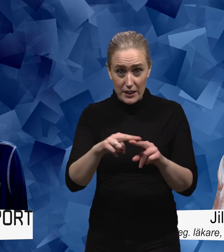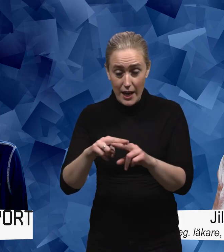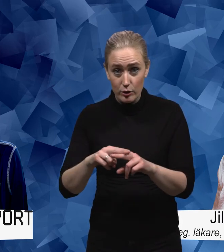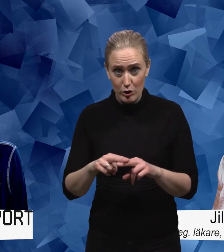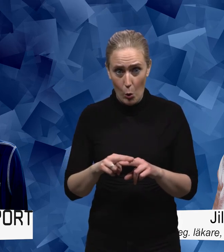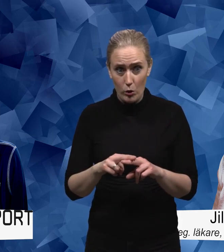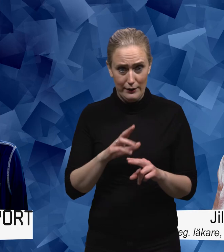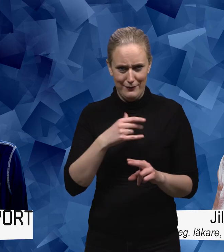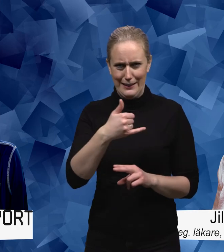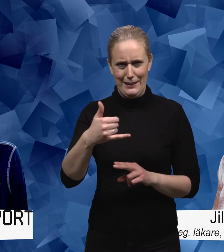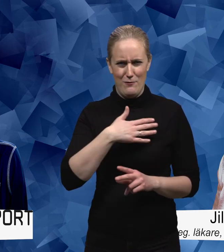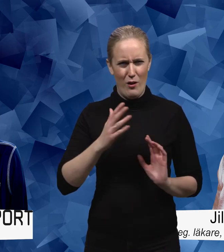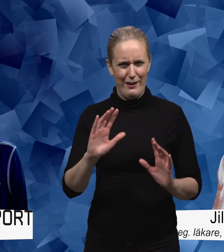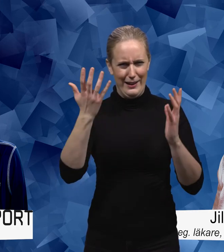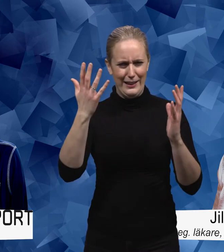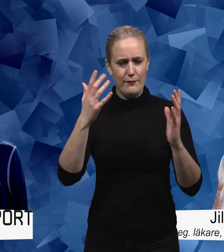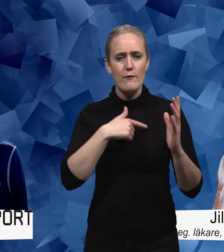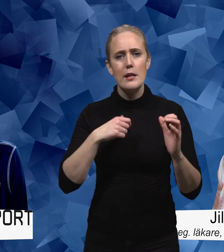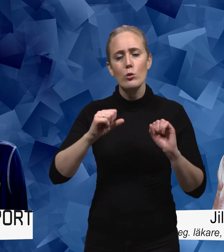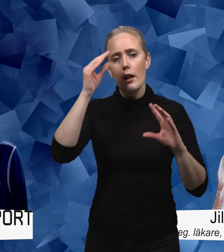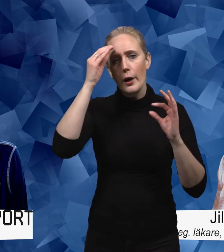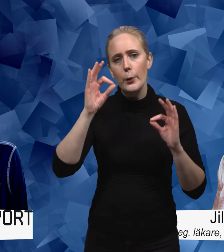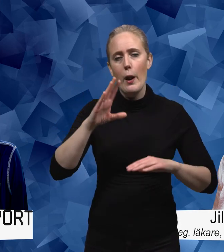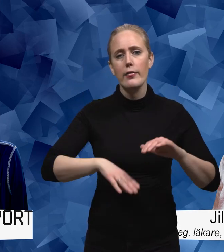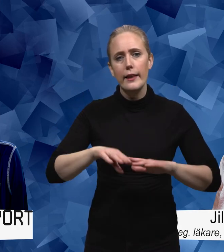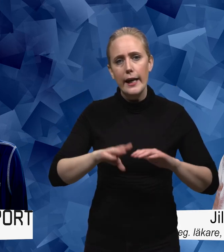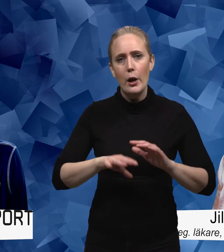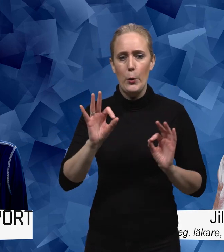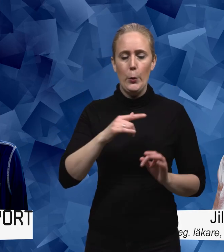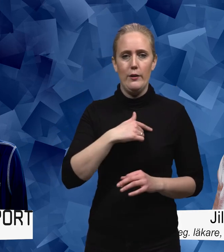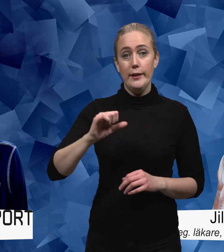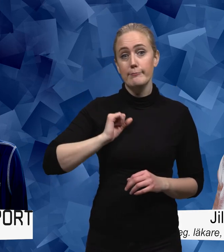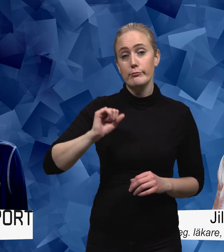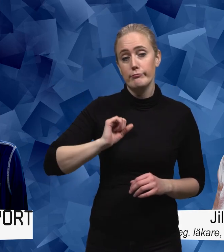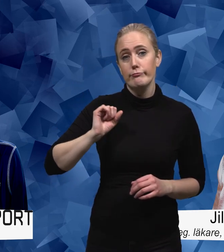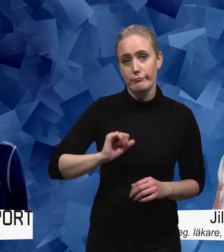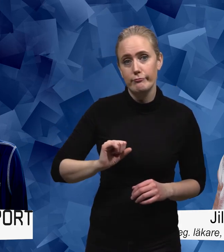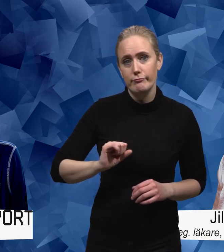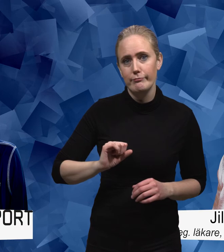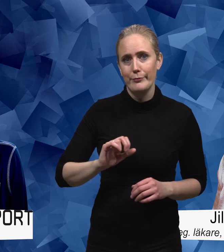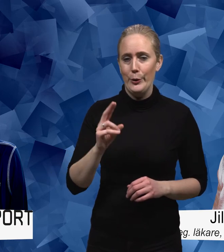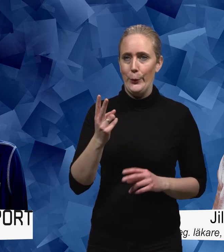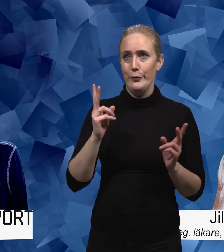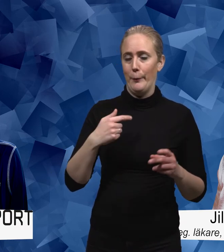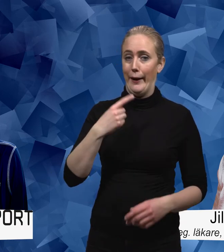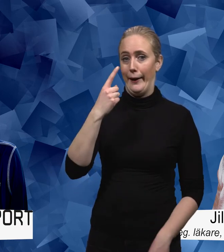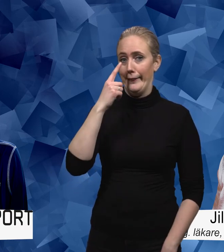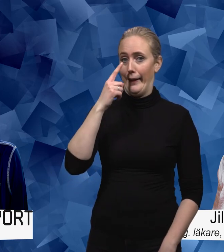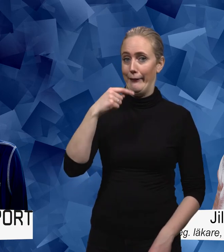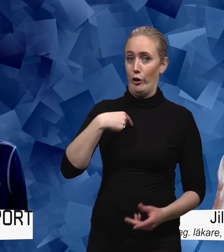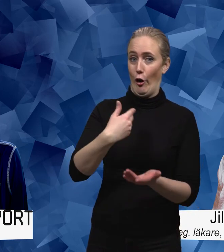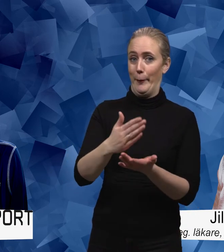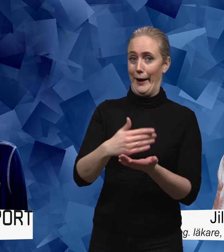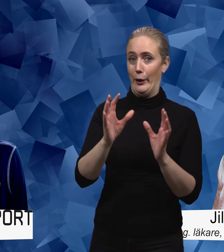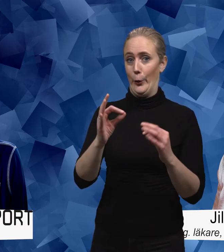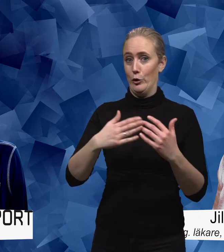de finns ju där det är ju livet att lära sig att hantera det och stå ut med det nu låter det lite så här nu sitter en tant här och